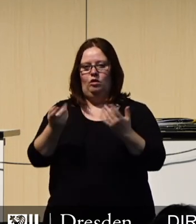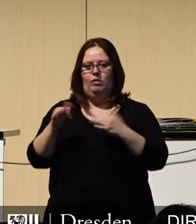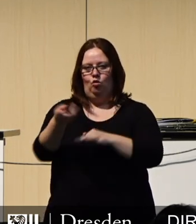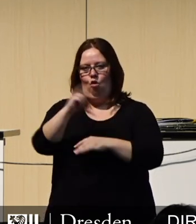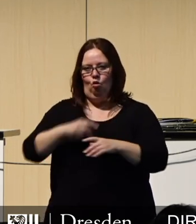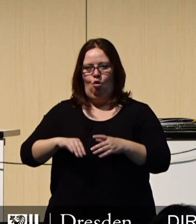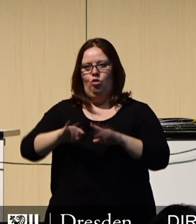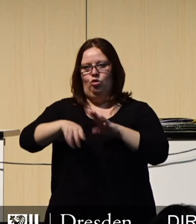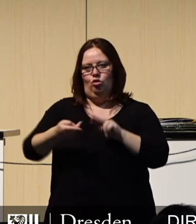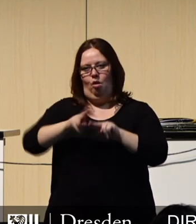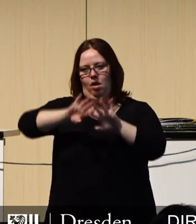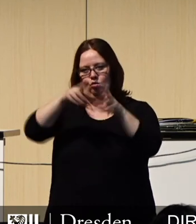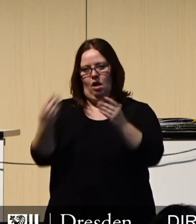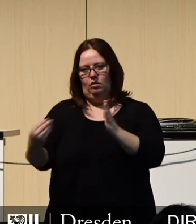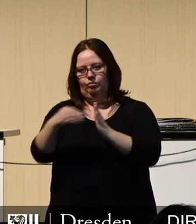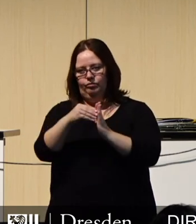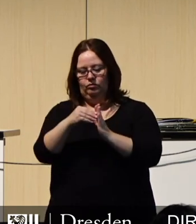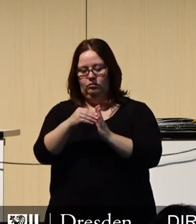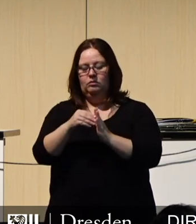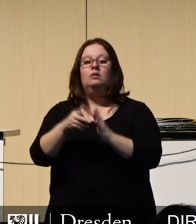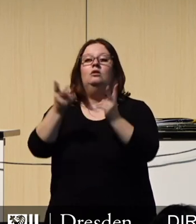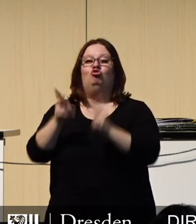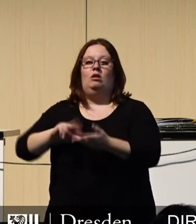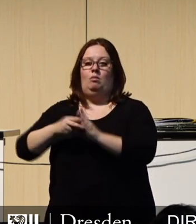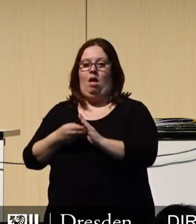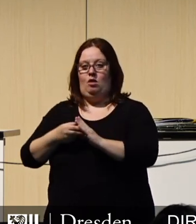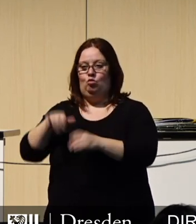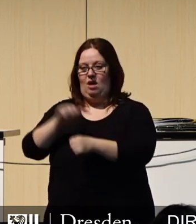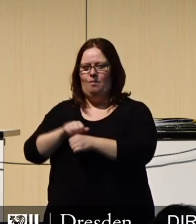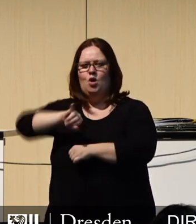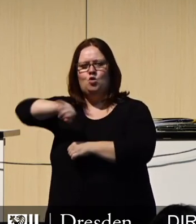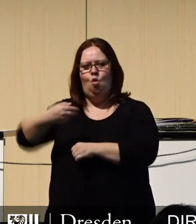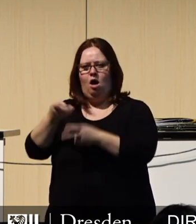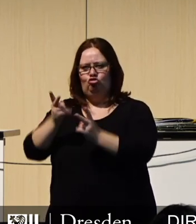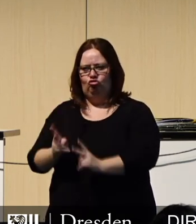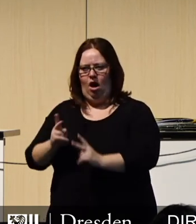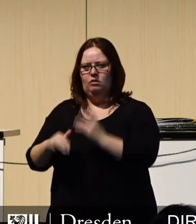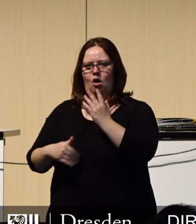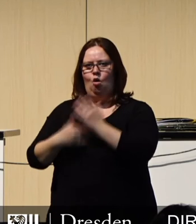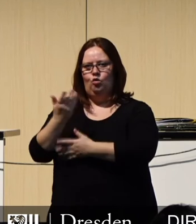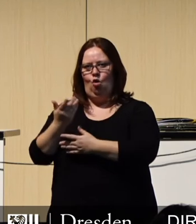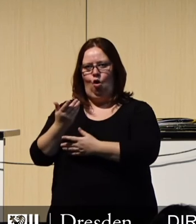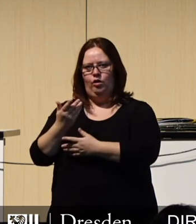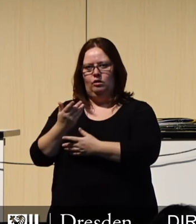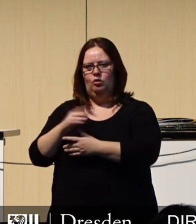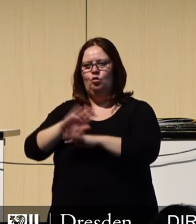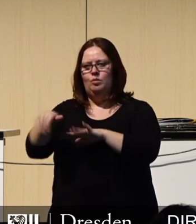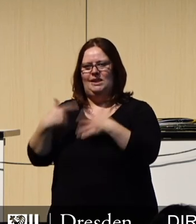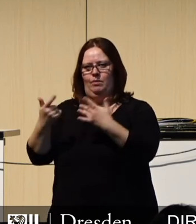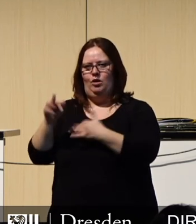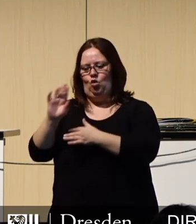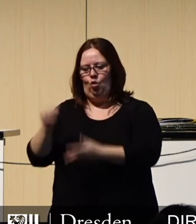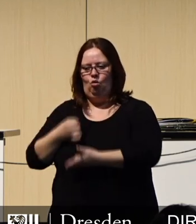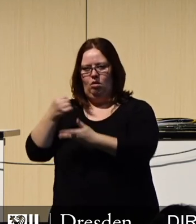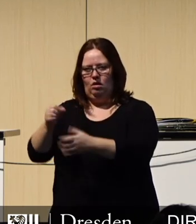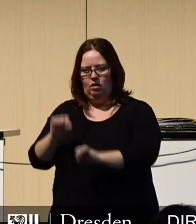zu Buche. Das Stadtplanungsamt kann in der Johannstadt inklusive des neuen Stadtteilhauses über 7 Millionen Euro einsetzen.